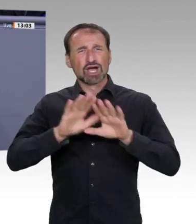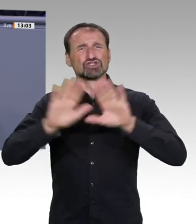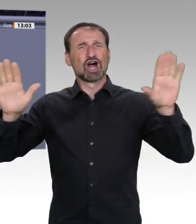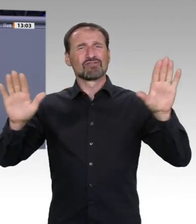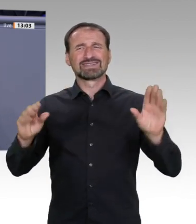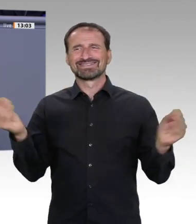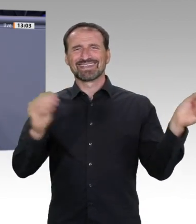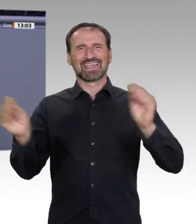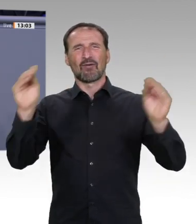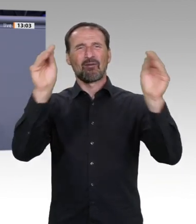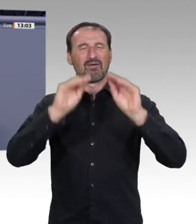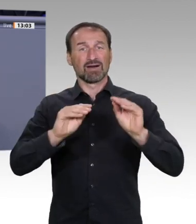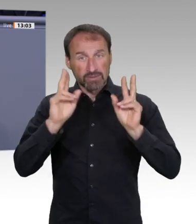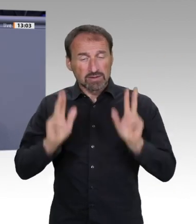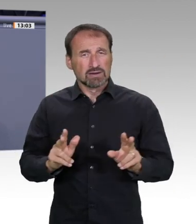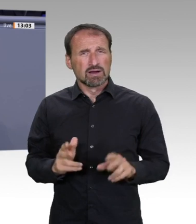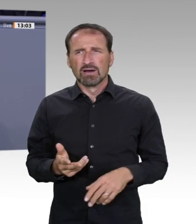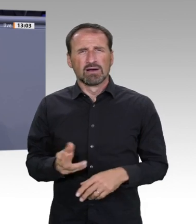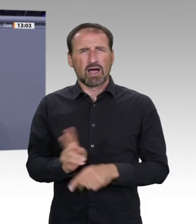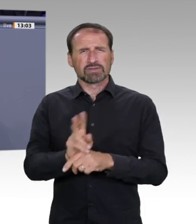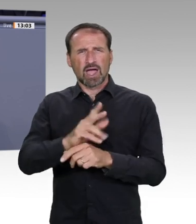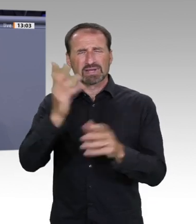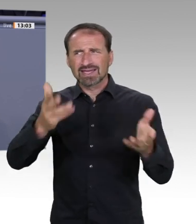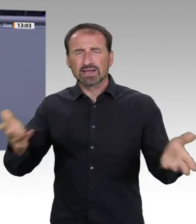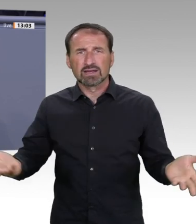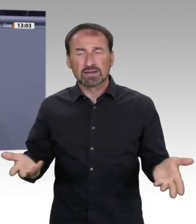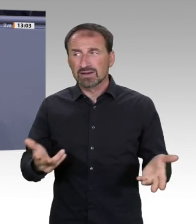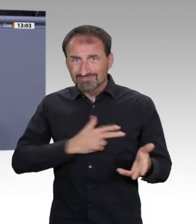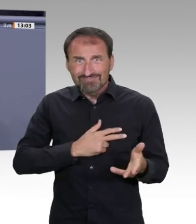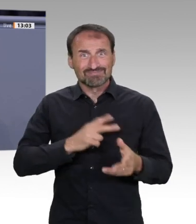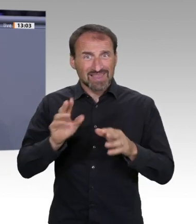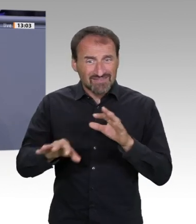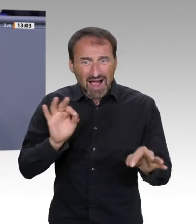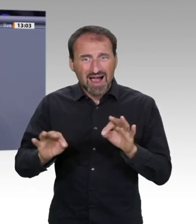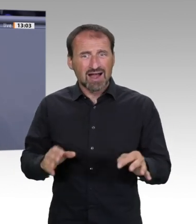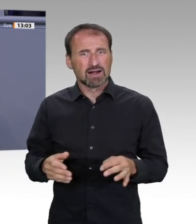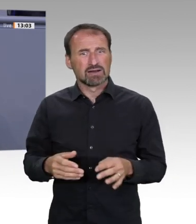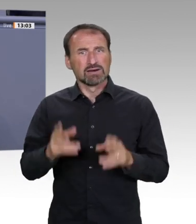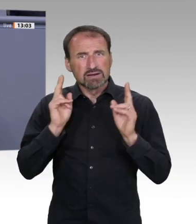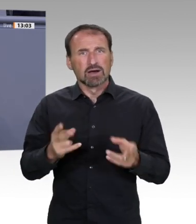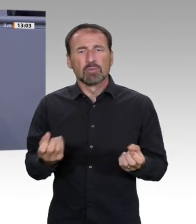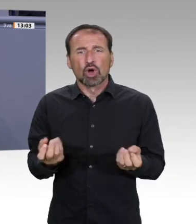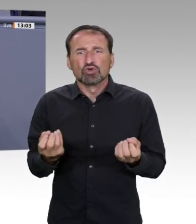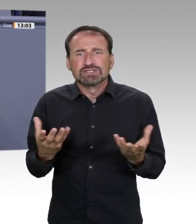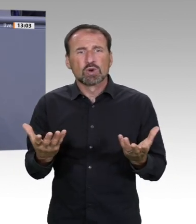es fehlt an Produktion und Vertrieb. Das BMBF wie in einer Briefkastenfirma.